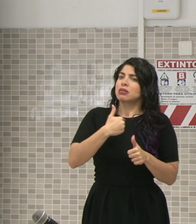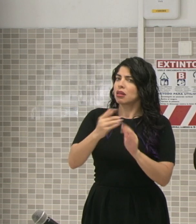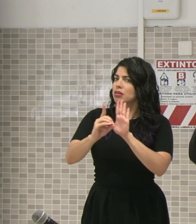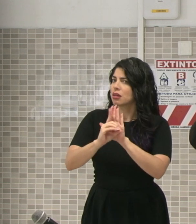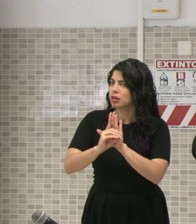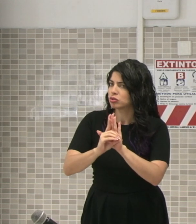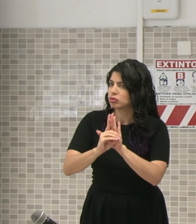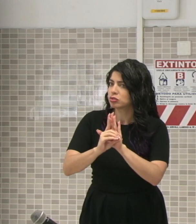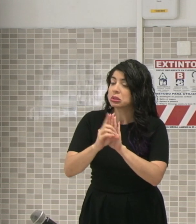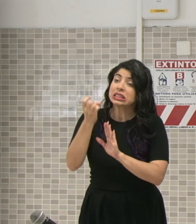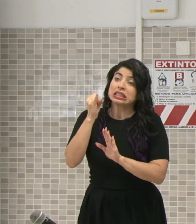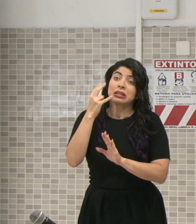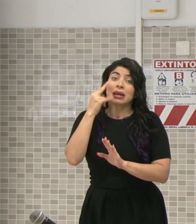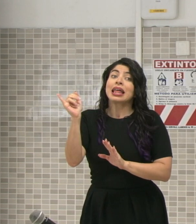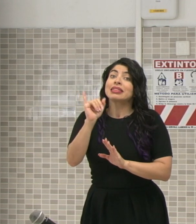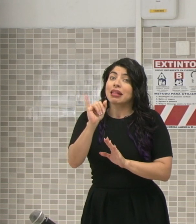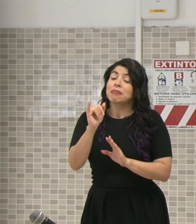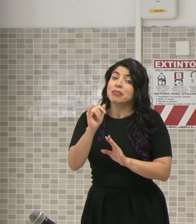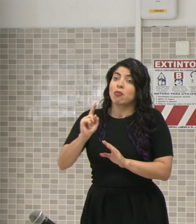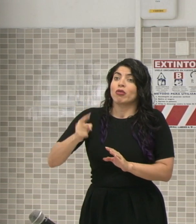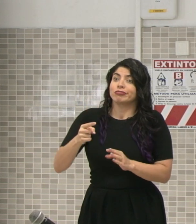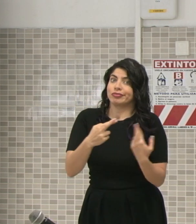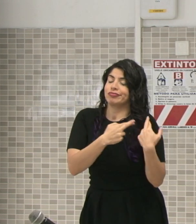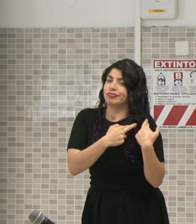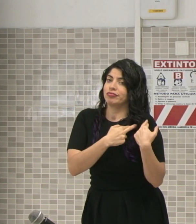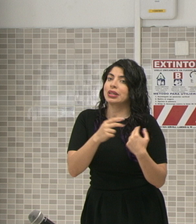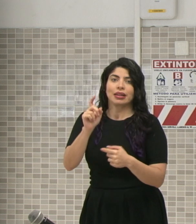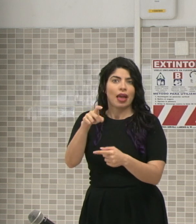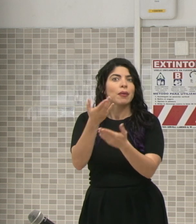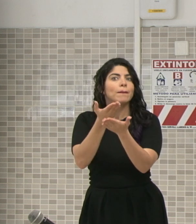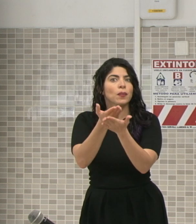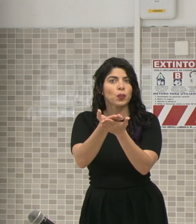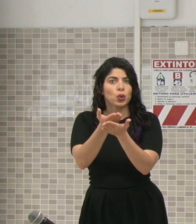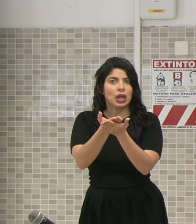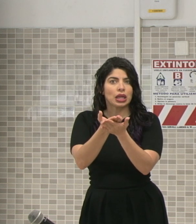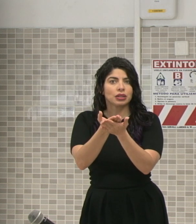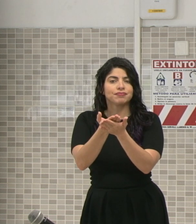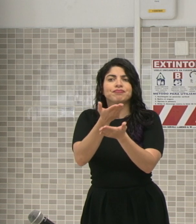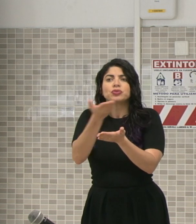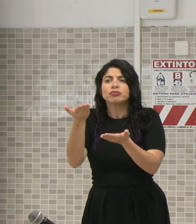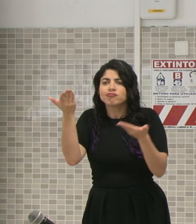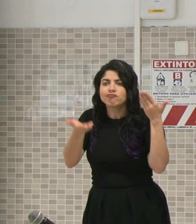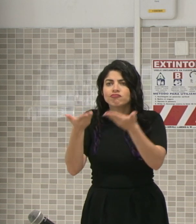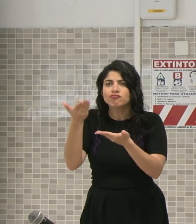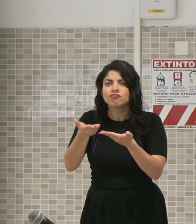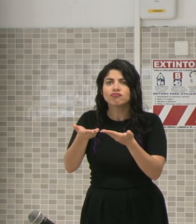y si lo quieren ver así, el deber de proponer y de poner cosas en la mesa.